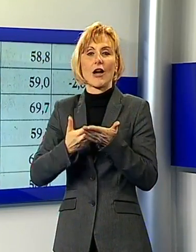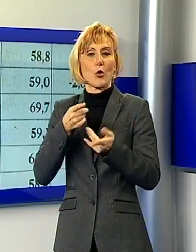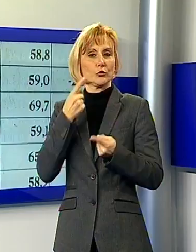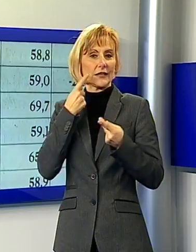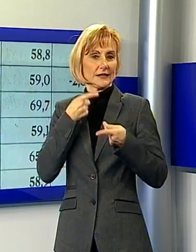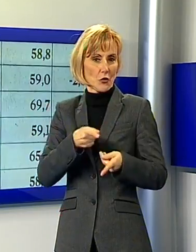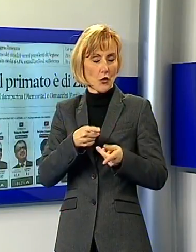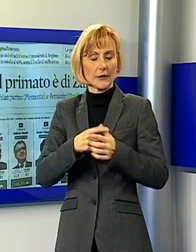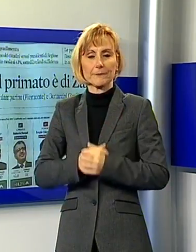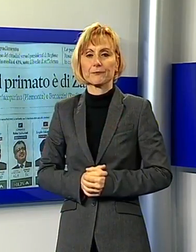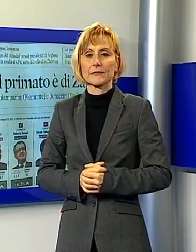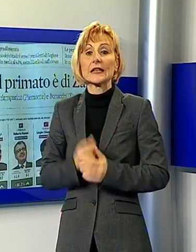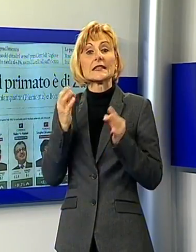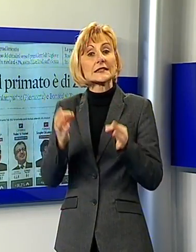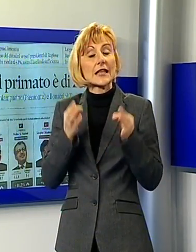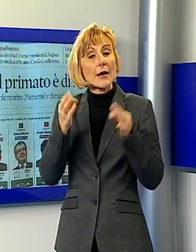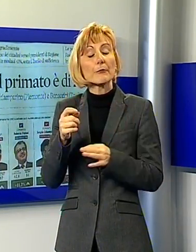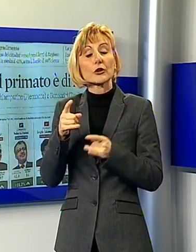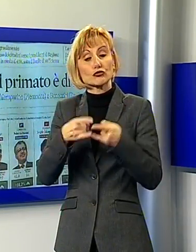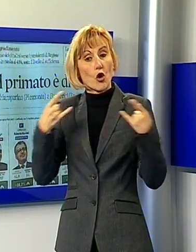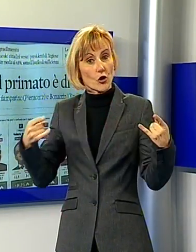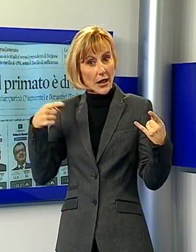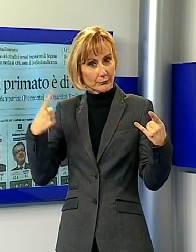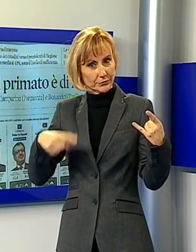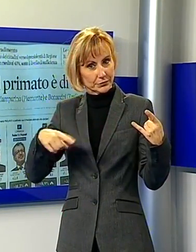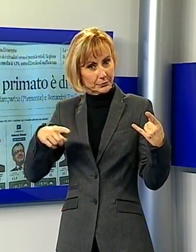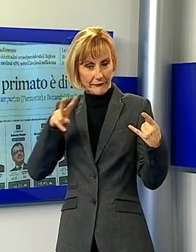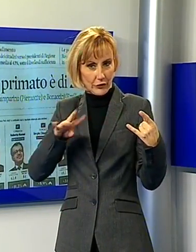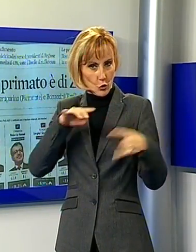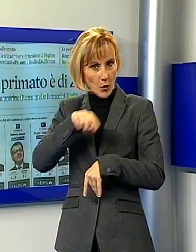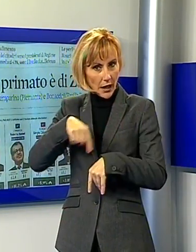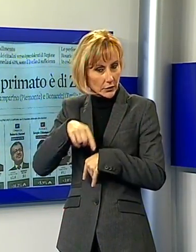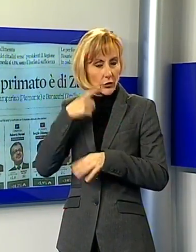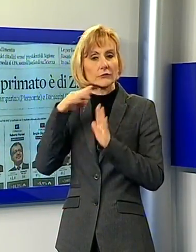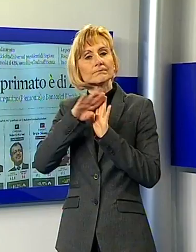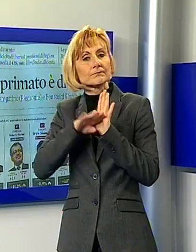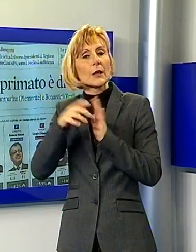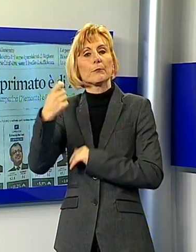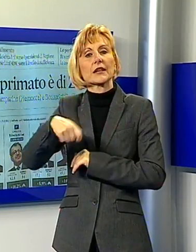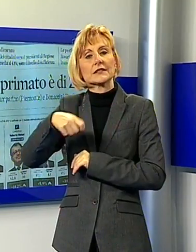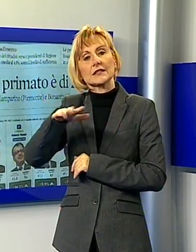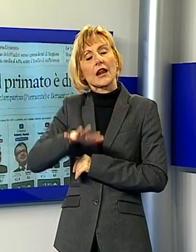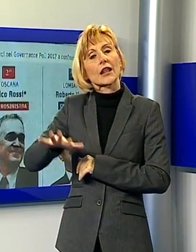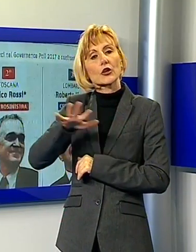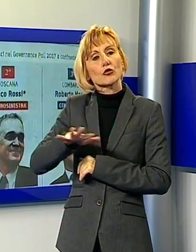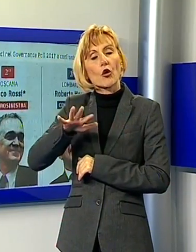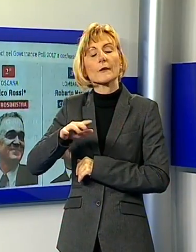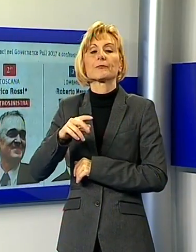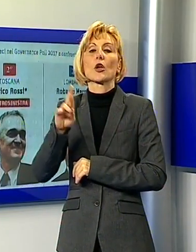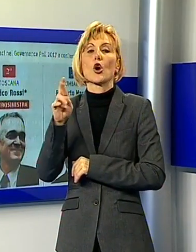Sempre sul Sole 24 ore c'era anche la classifica del gradimento per i presidenti di regione. Enrico Rossi si piazza al secondo